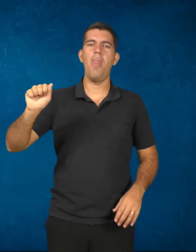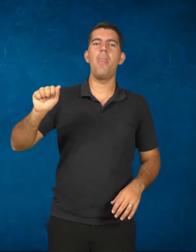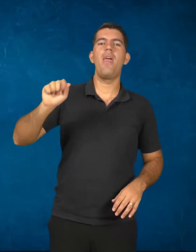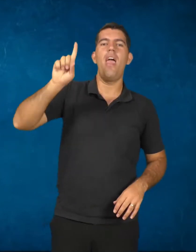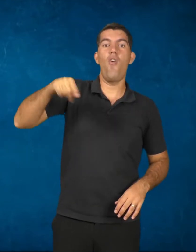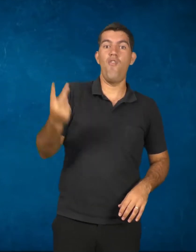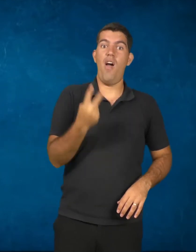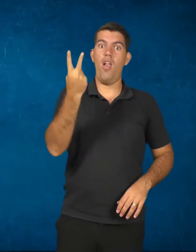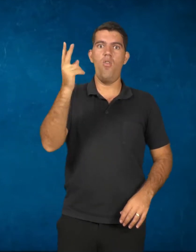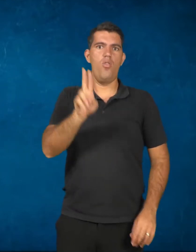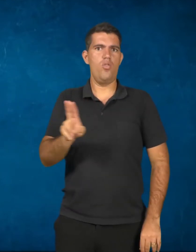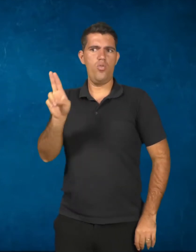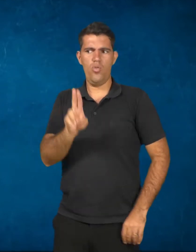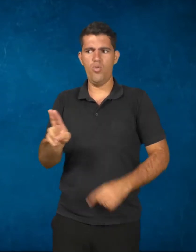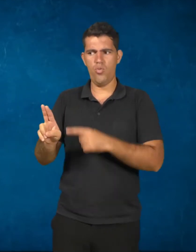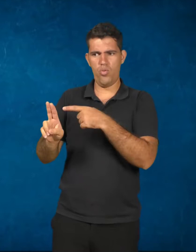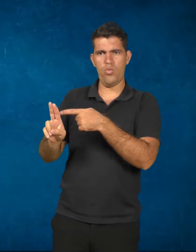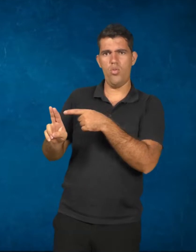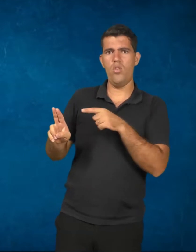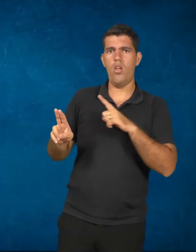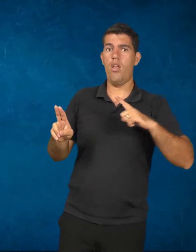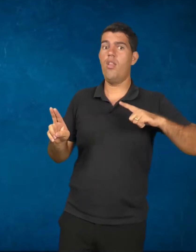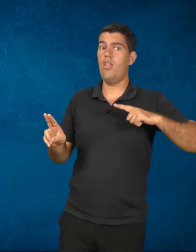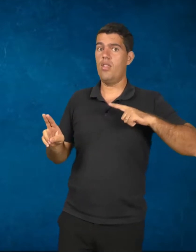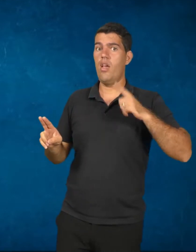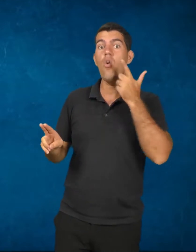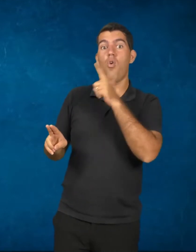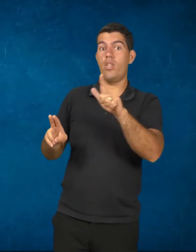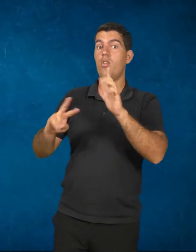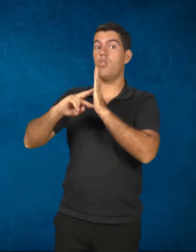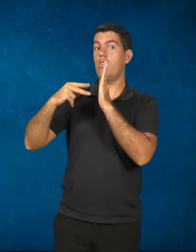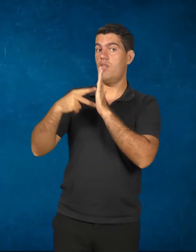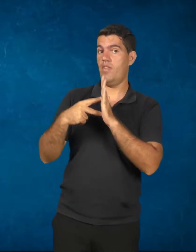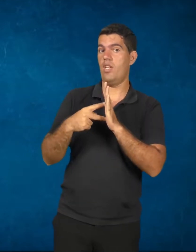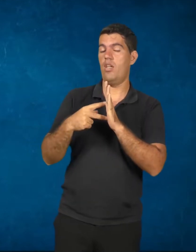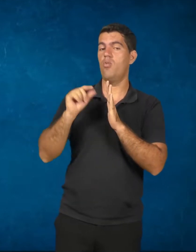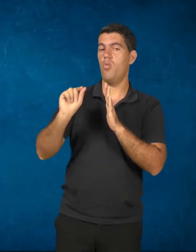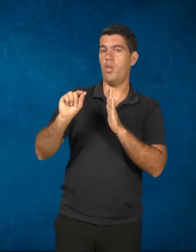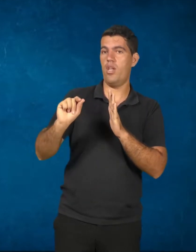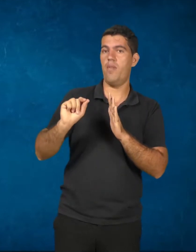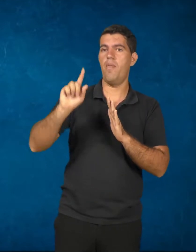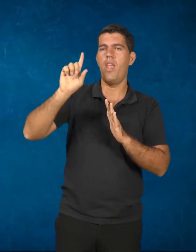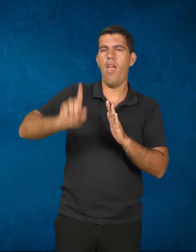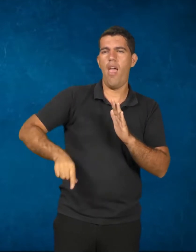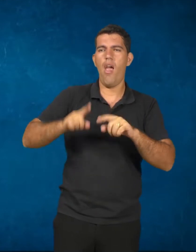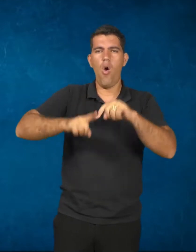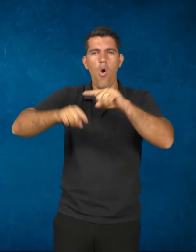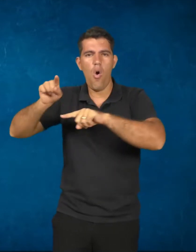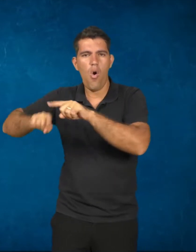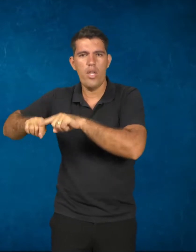assume os seguintes sentidos. Os objetos são produzidos,